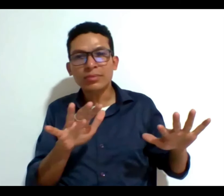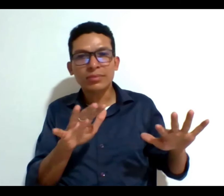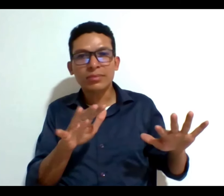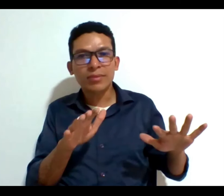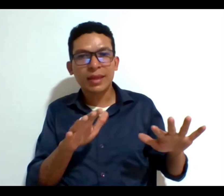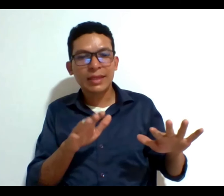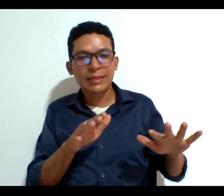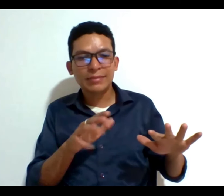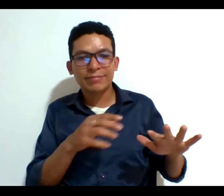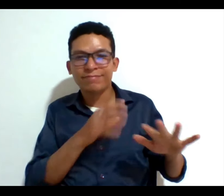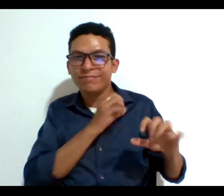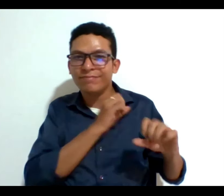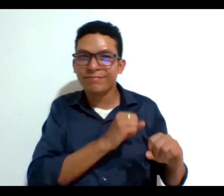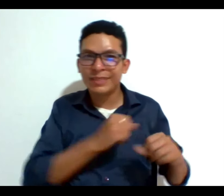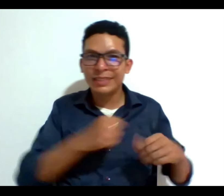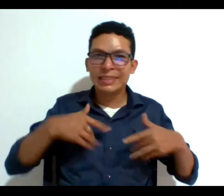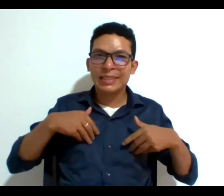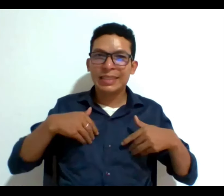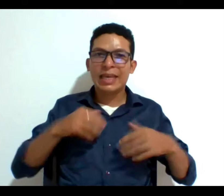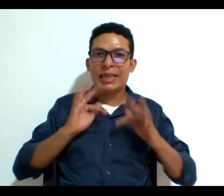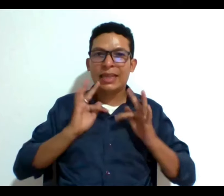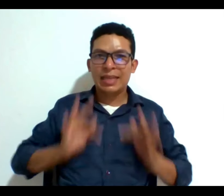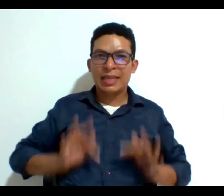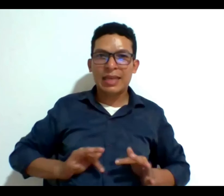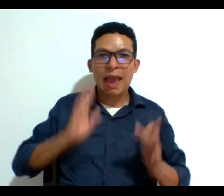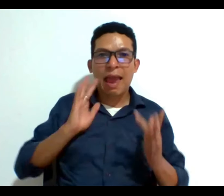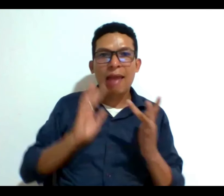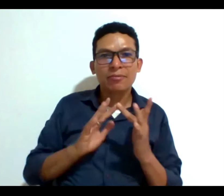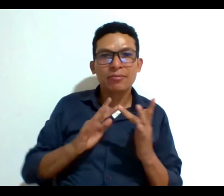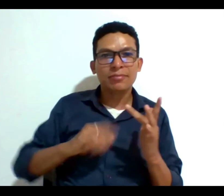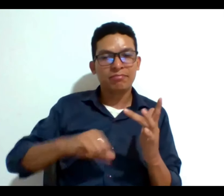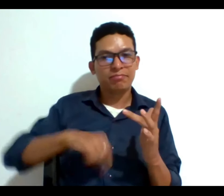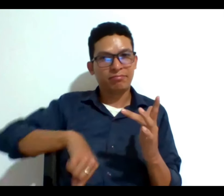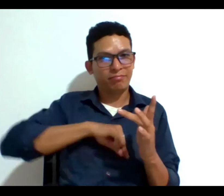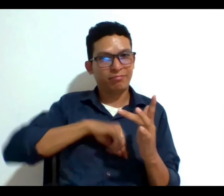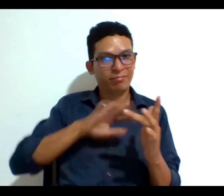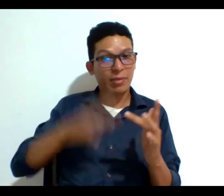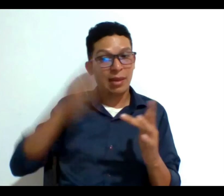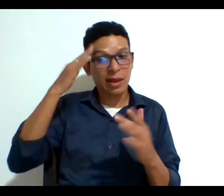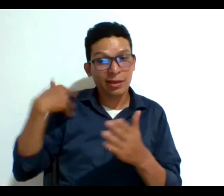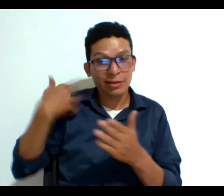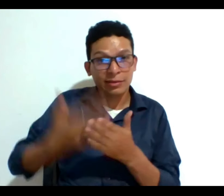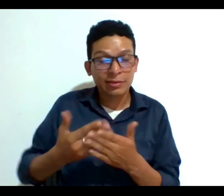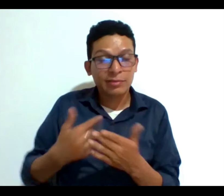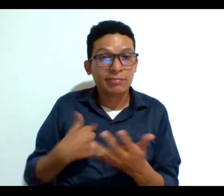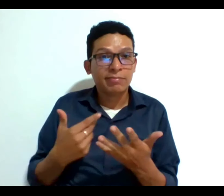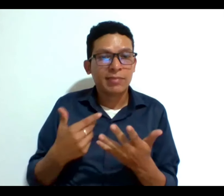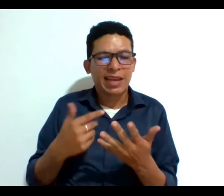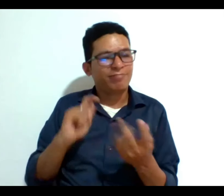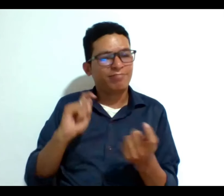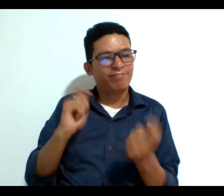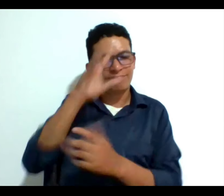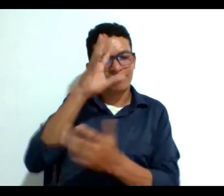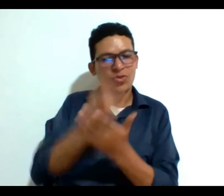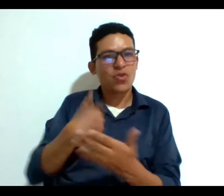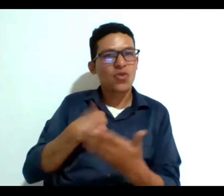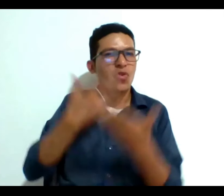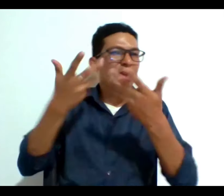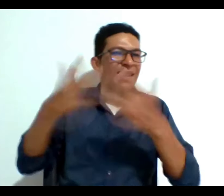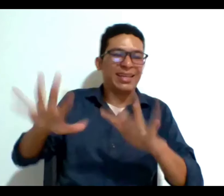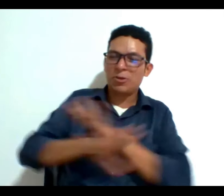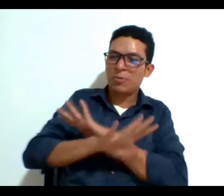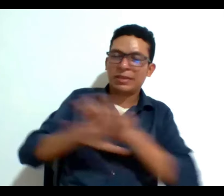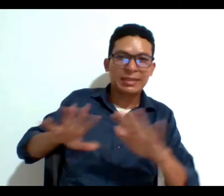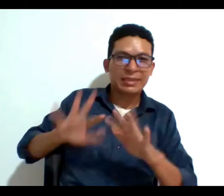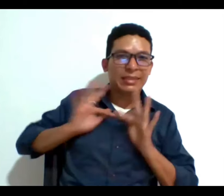acceder o adecuar ese tratamiento en el que probablemente estaba en curso pero cambio de opinión y ya no quiero seguir accediendo a ese